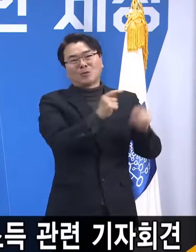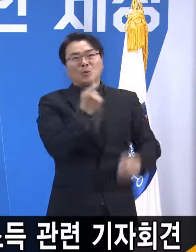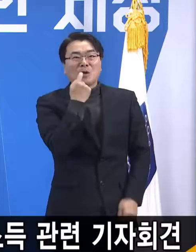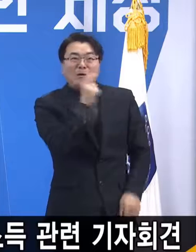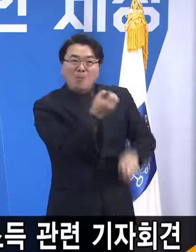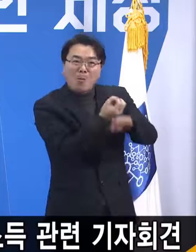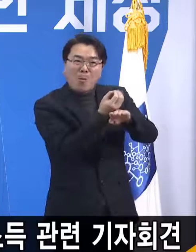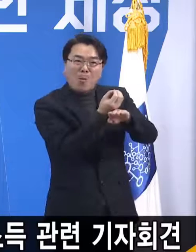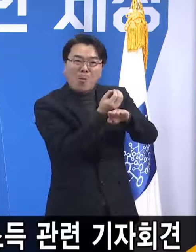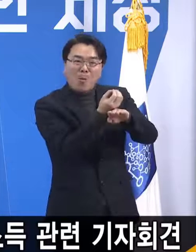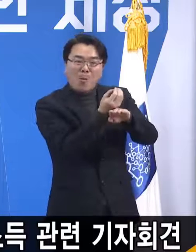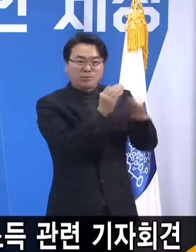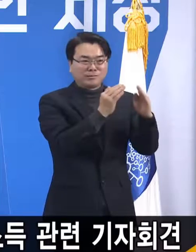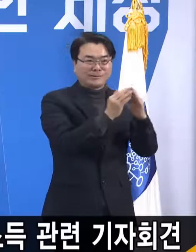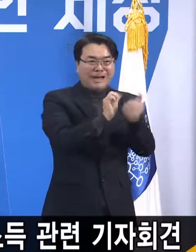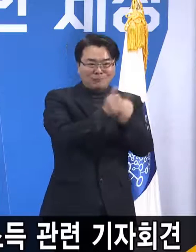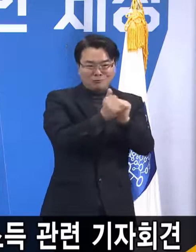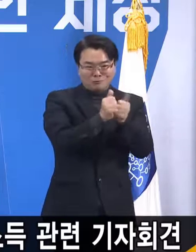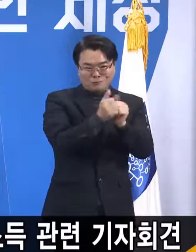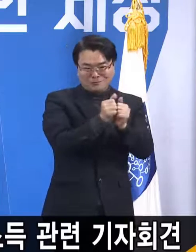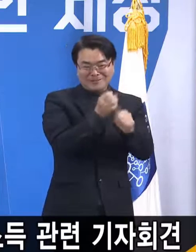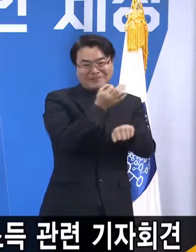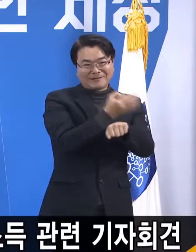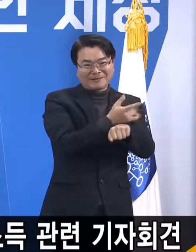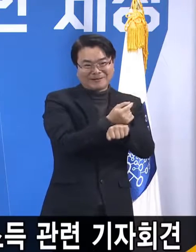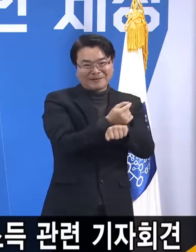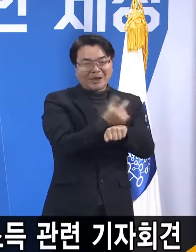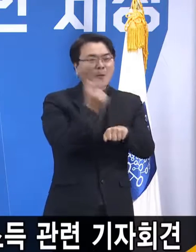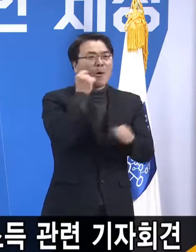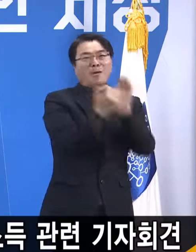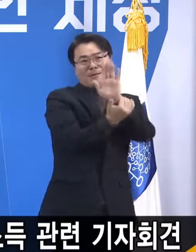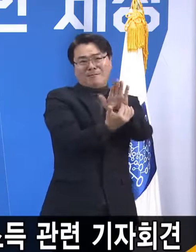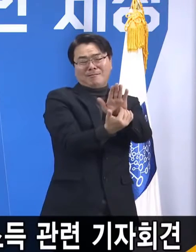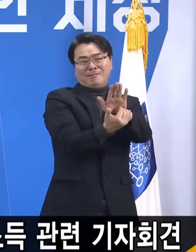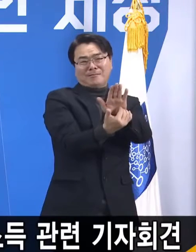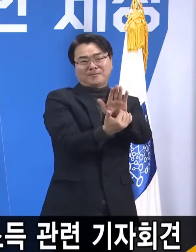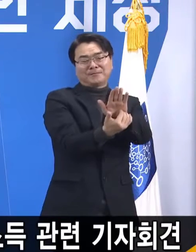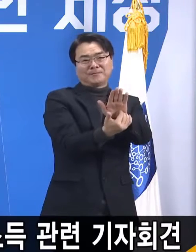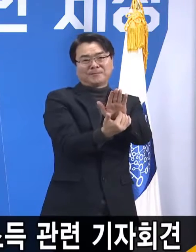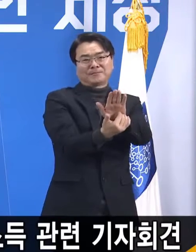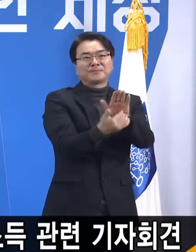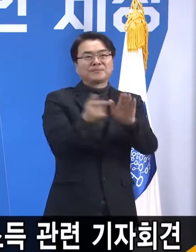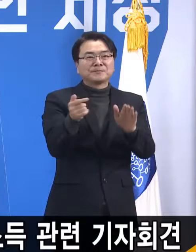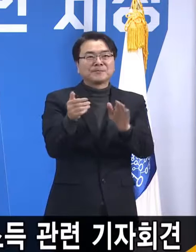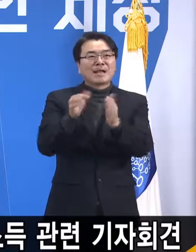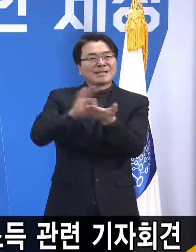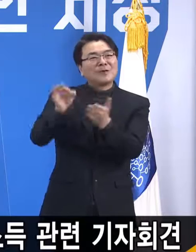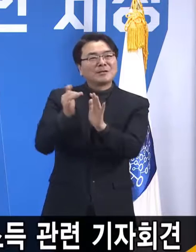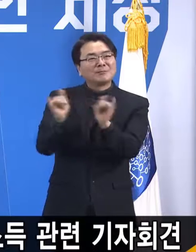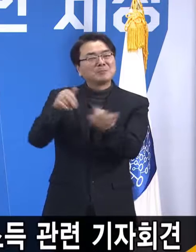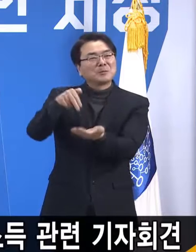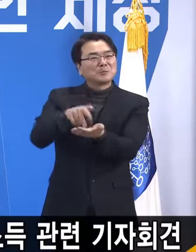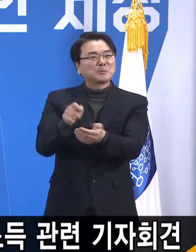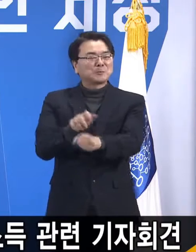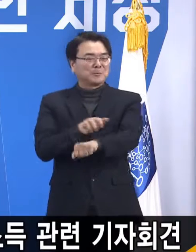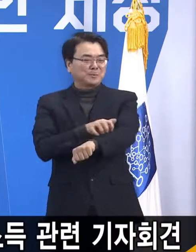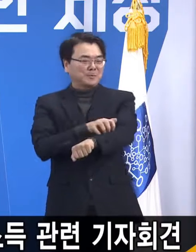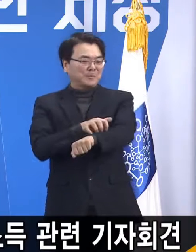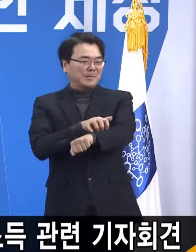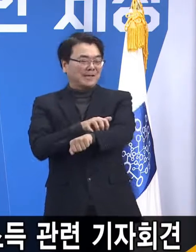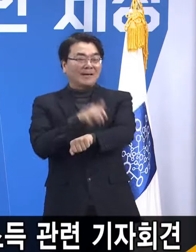주식 매수 이런 데다가 못 쓰게 하니까 사용자 소비자 입장에서 불편한 게 사실입니다.